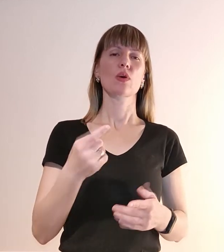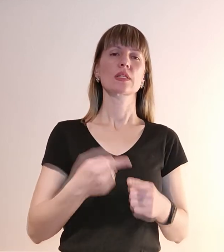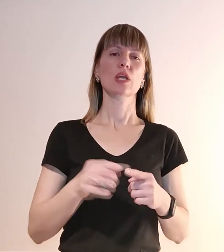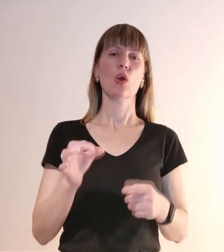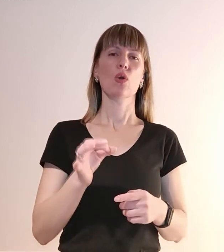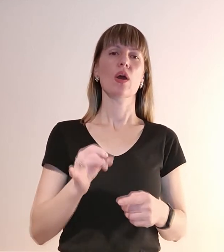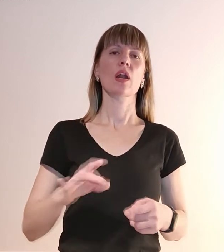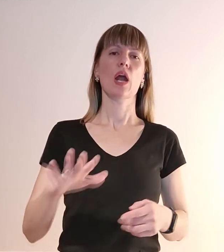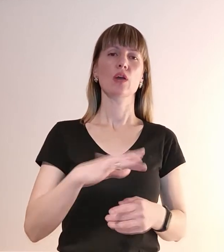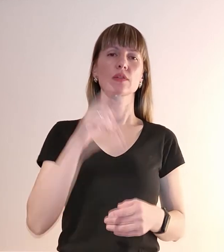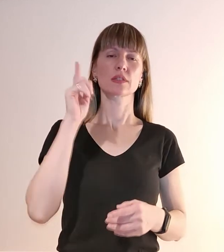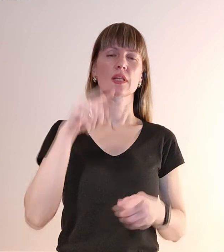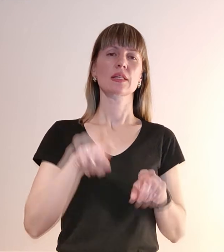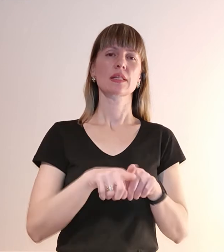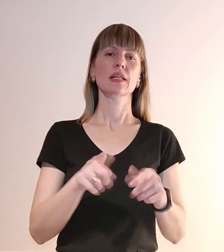знає, так називаємо свій район.